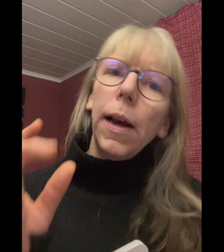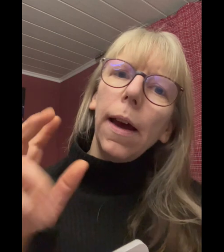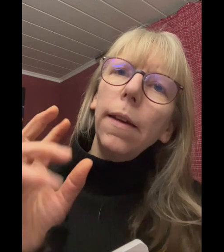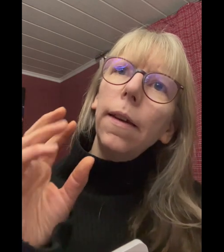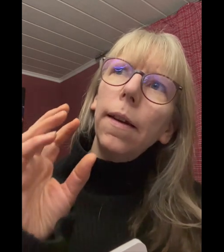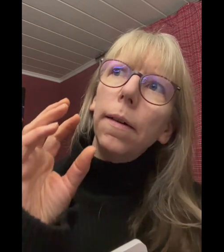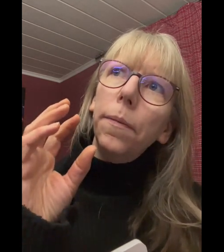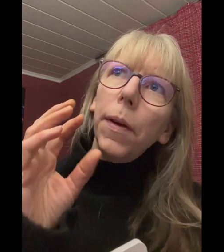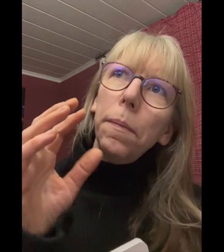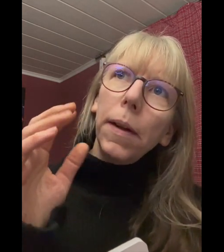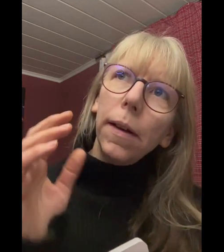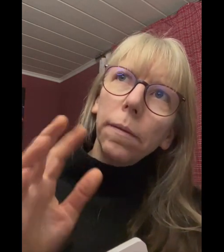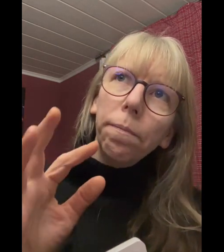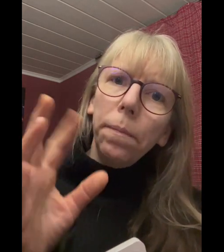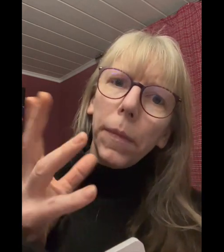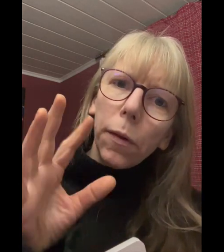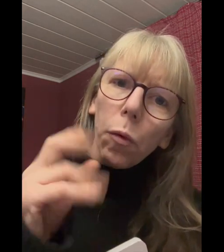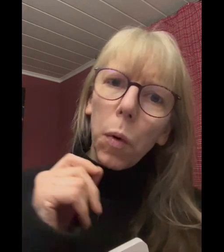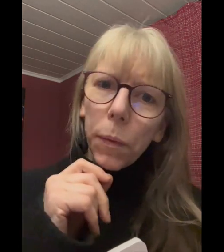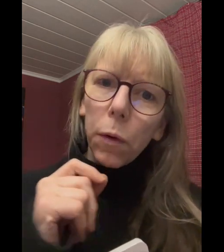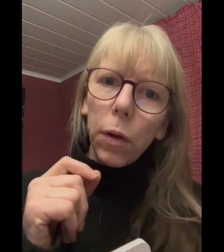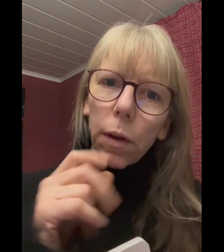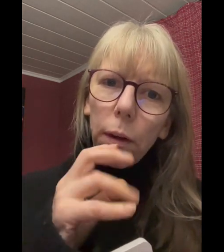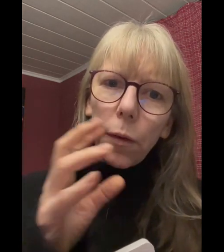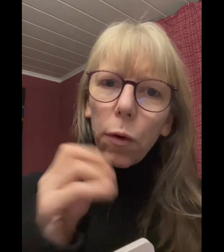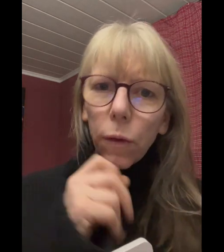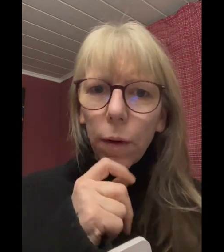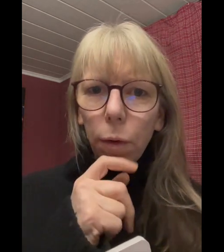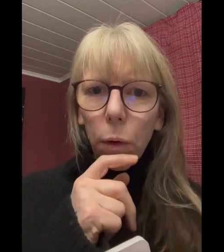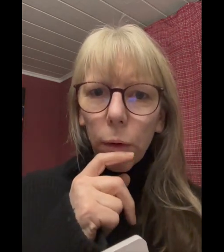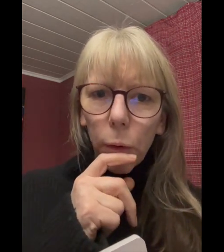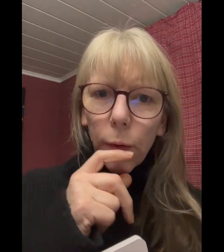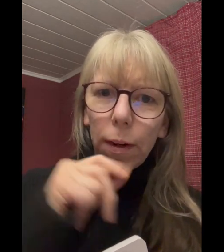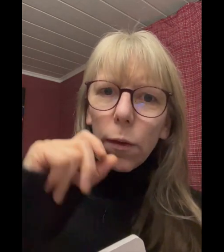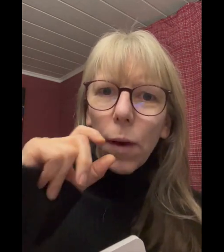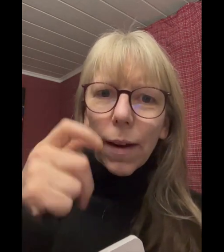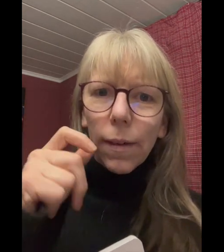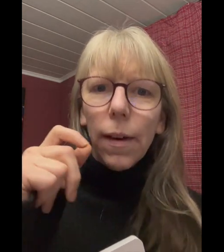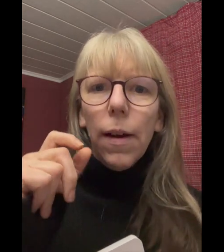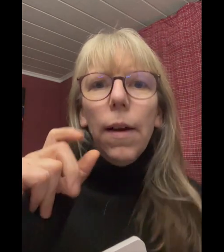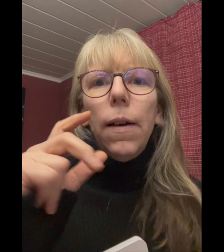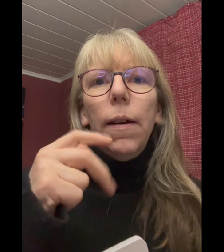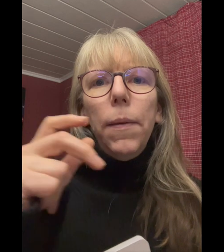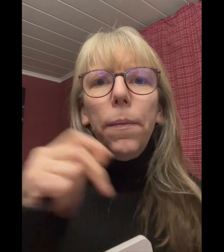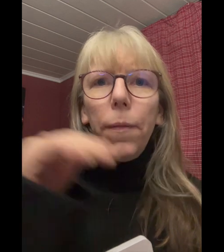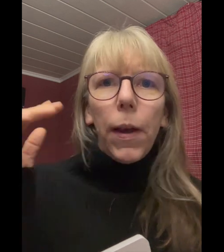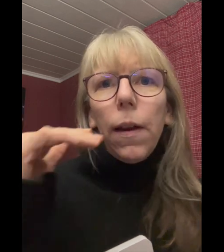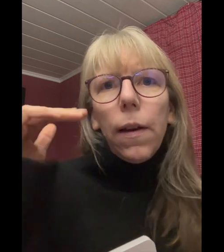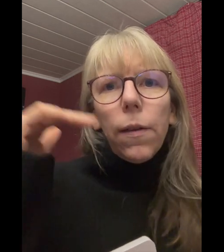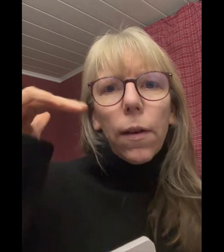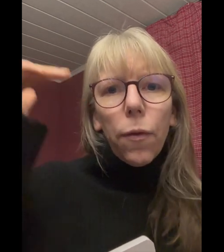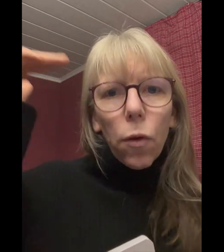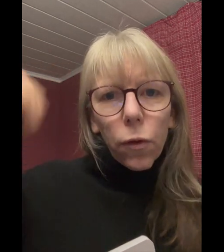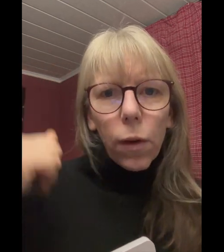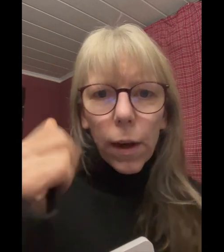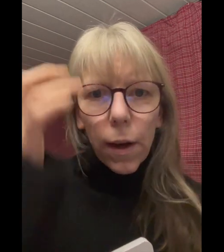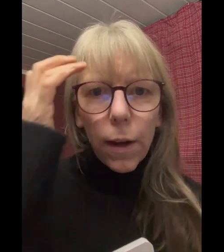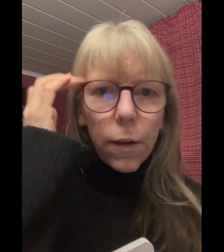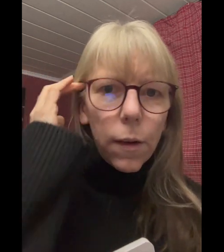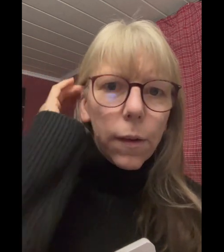kann, wenn man sagt, das Obst und die Fruchtsäfte oder so ist nicht so ganz, wegen des Fruchtsugargehaltes,